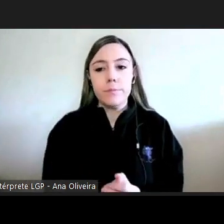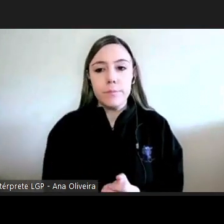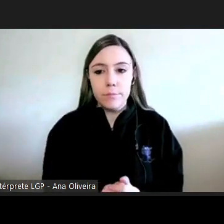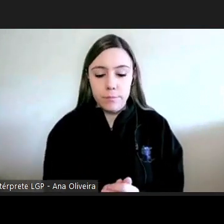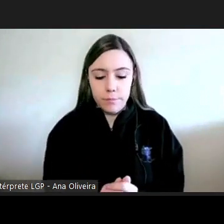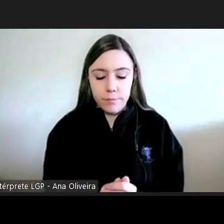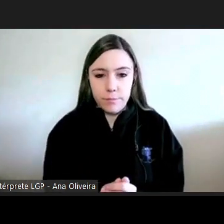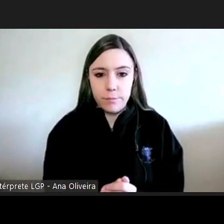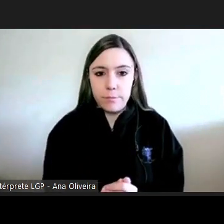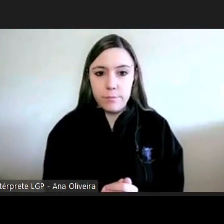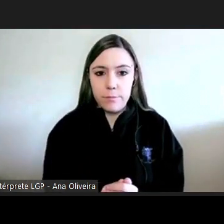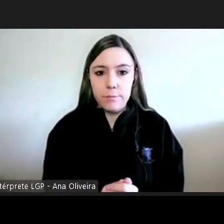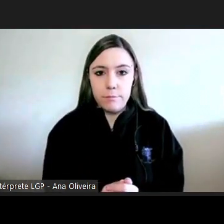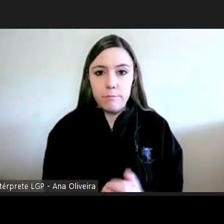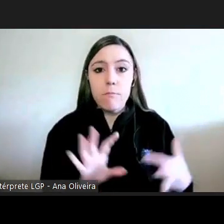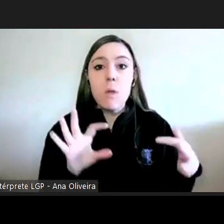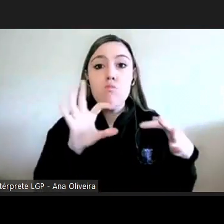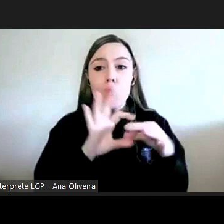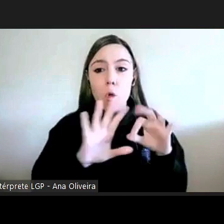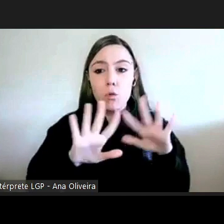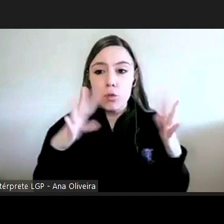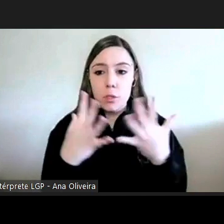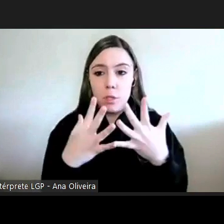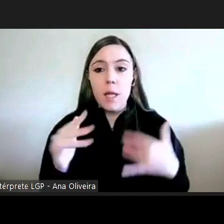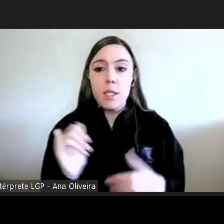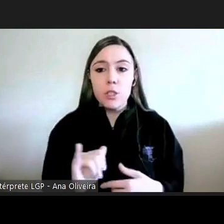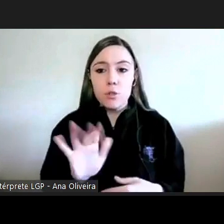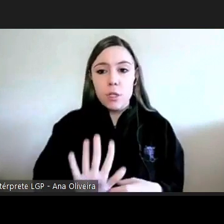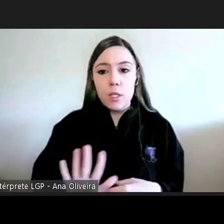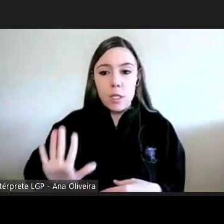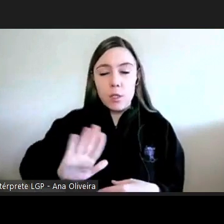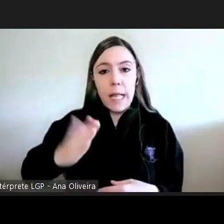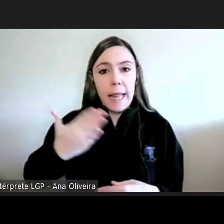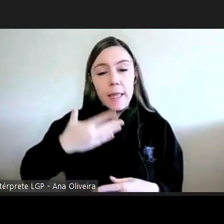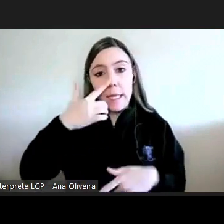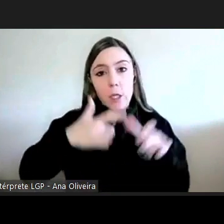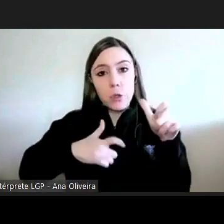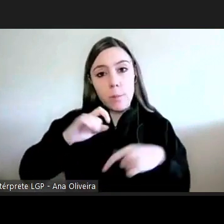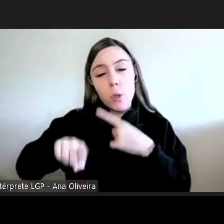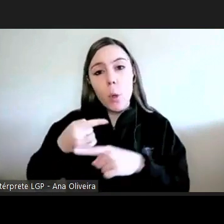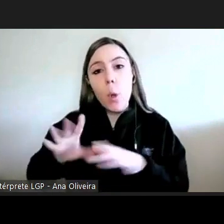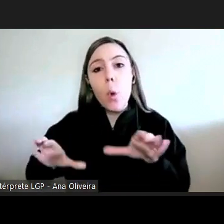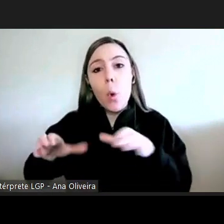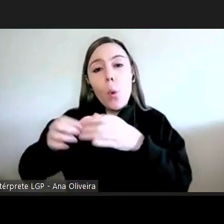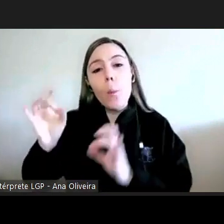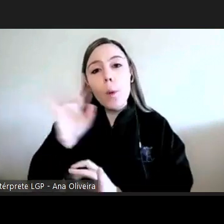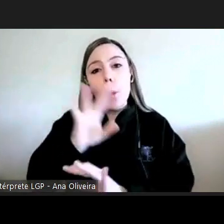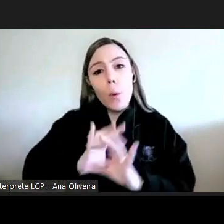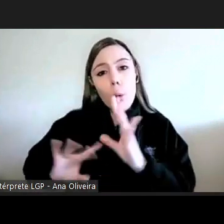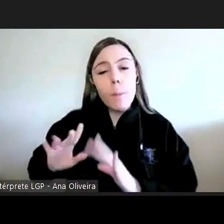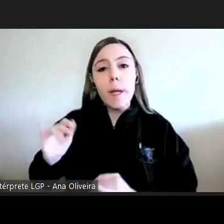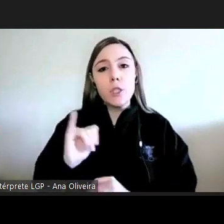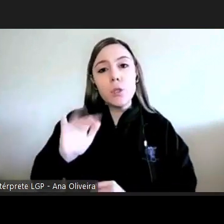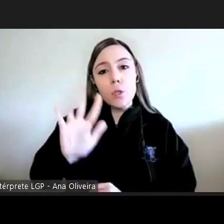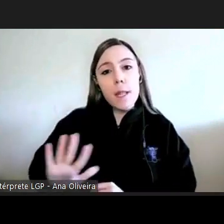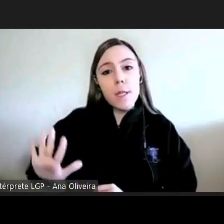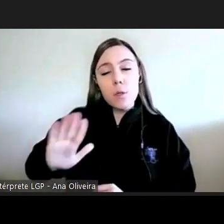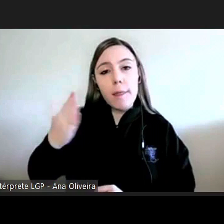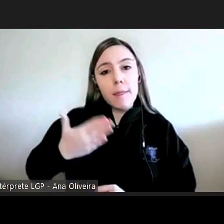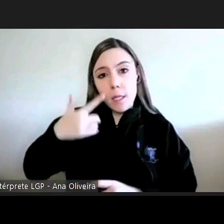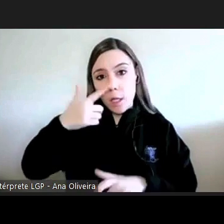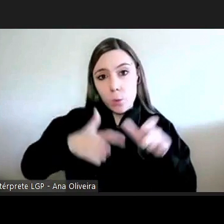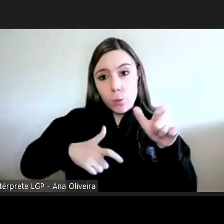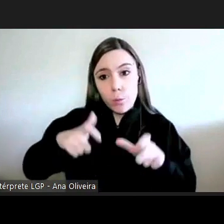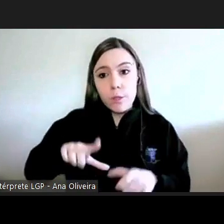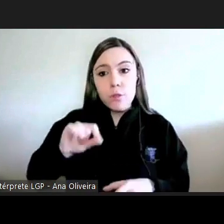a aliança global das instituições nacionais de direitos humanos e a rede europeia de instituições nacionais de direitos humanos e também